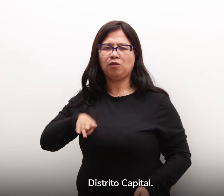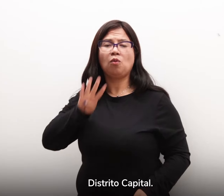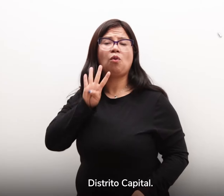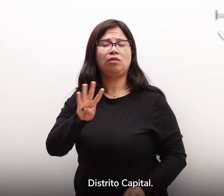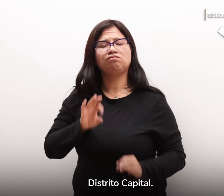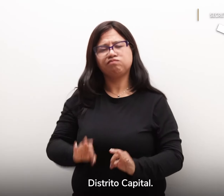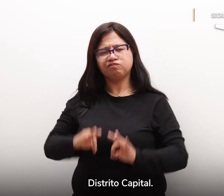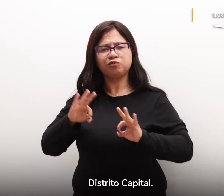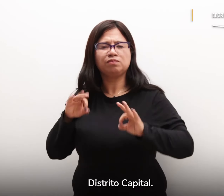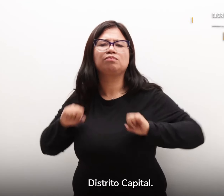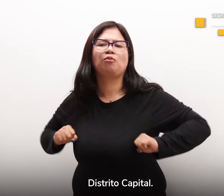Capital